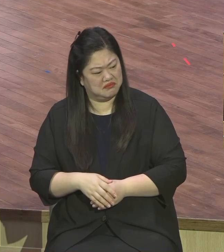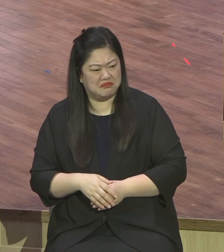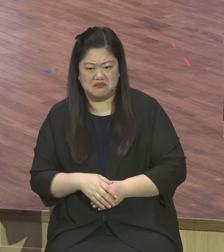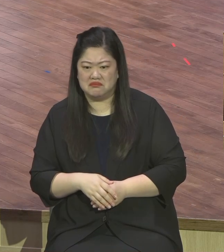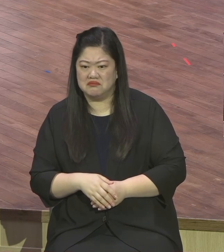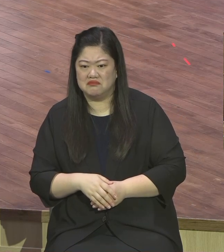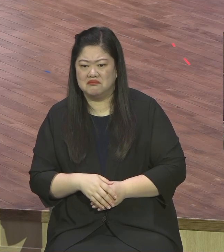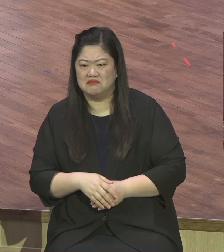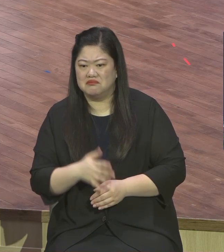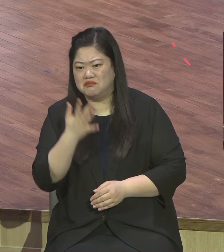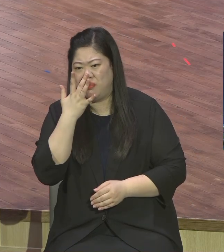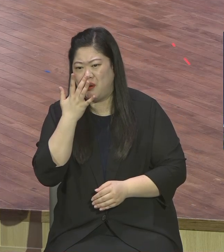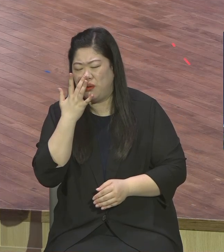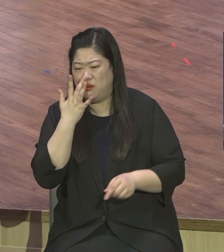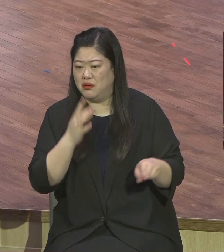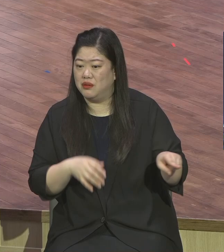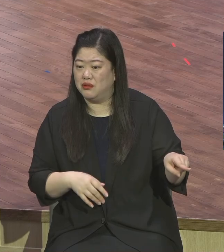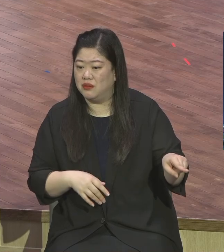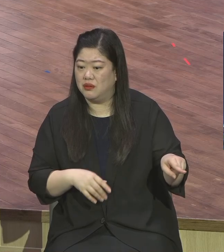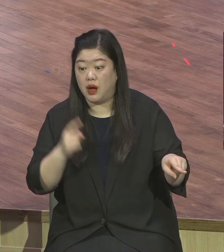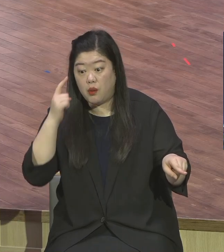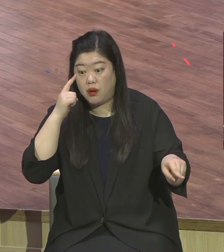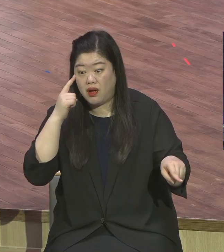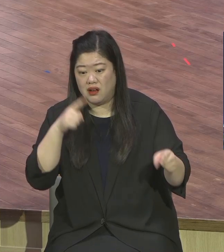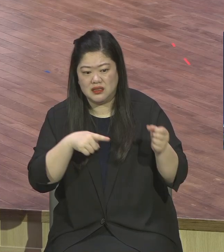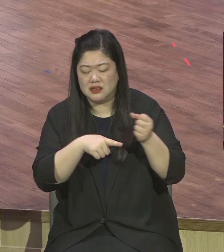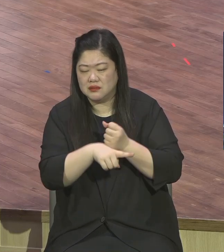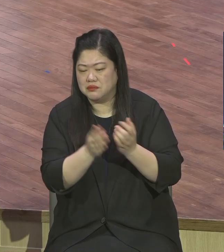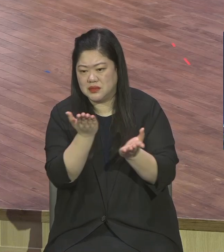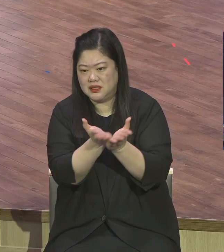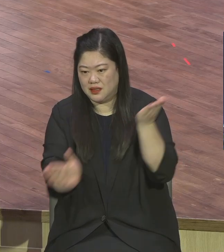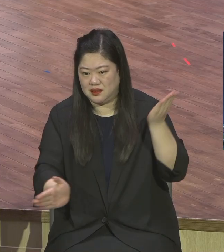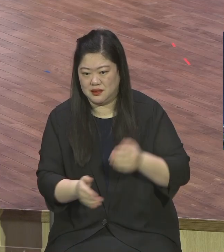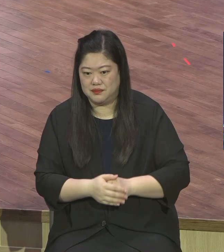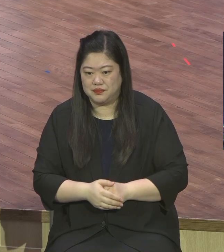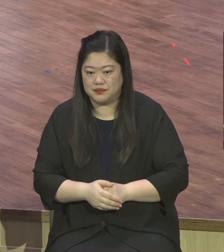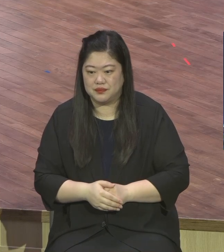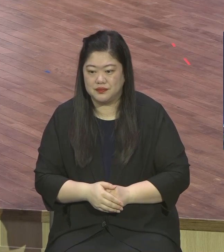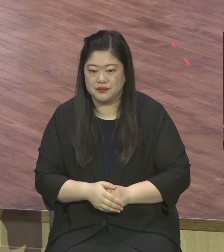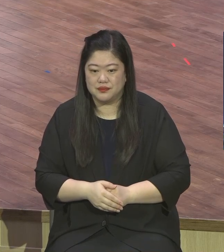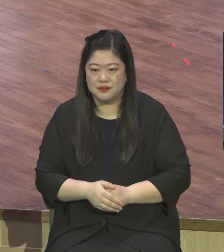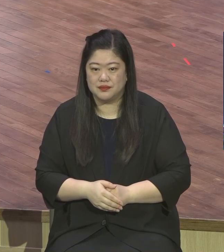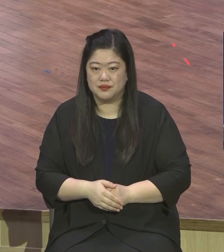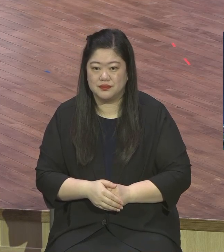더 나아 보이도록 노력하는 인간 보면요 나는 구역길라요